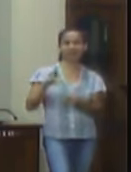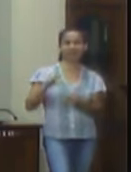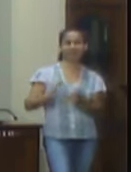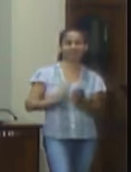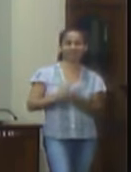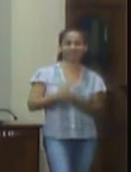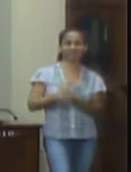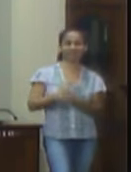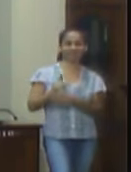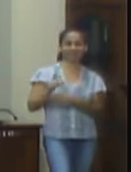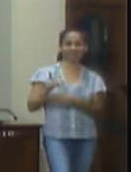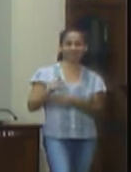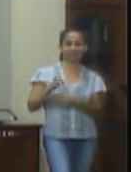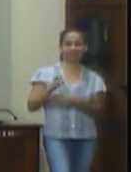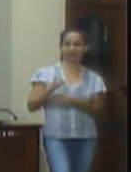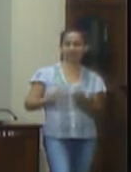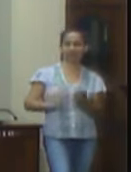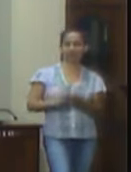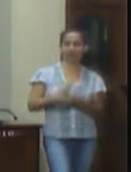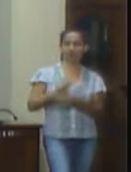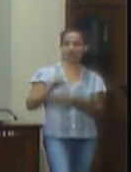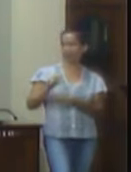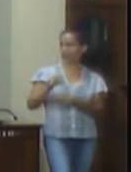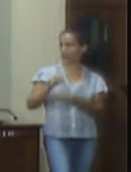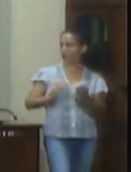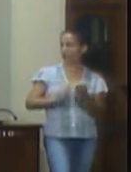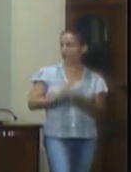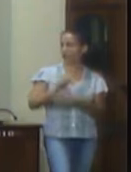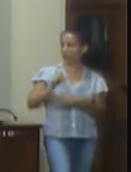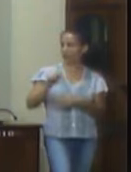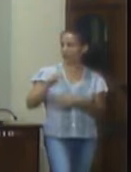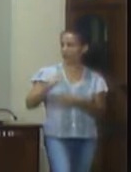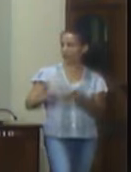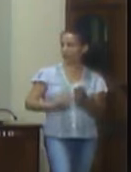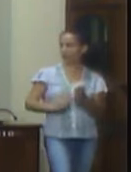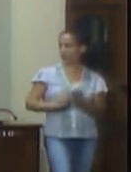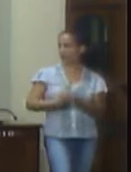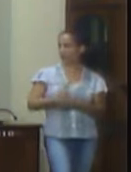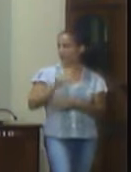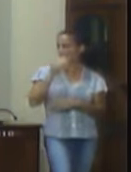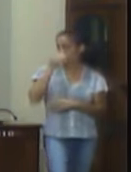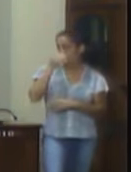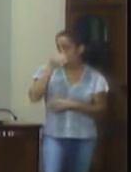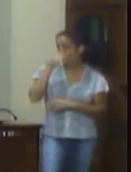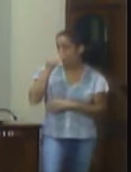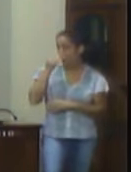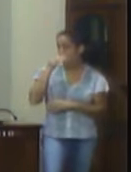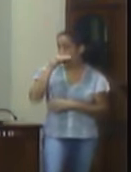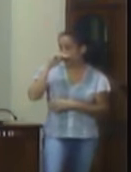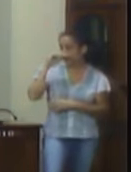rafael saulo aprova silvo graça aprovado